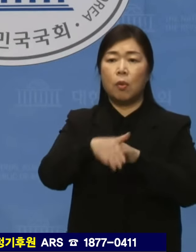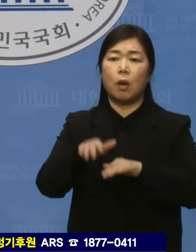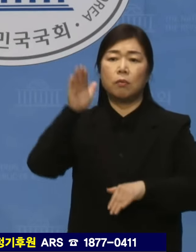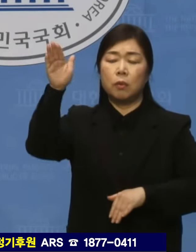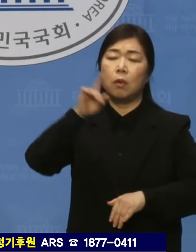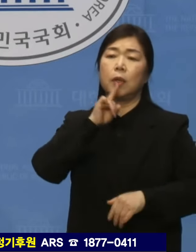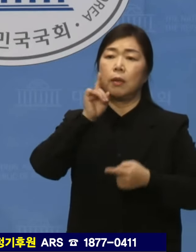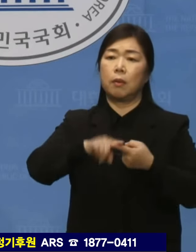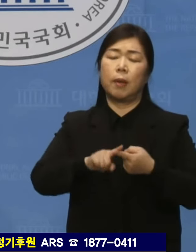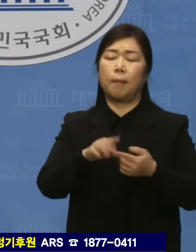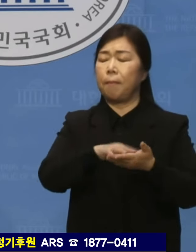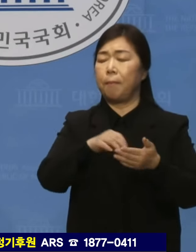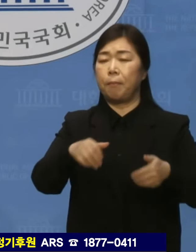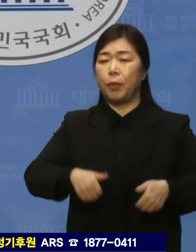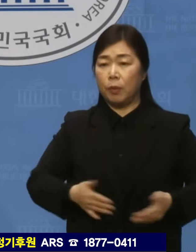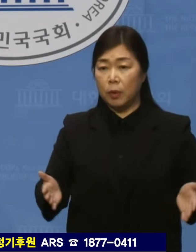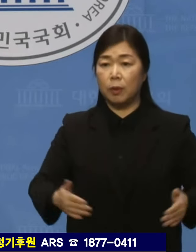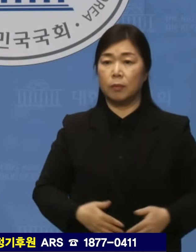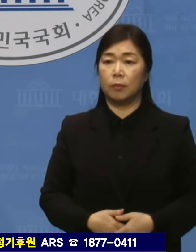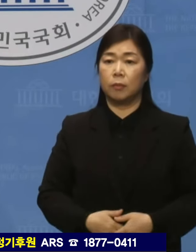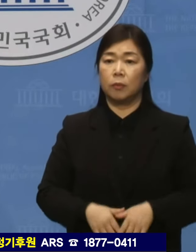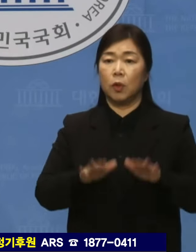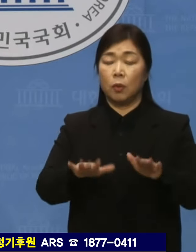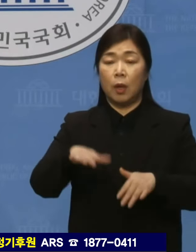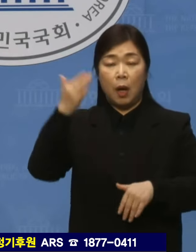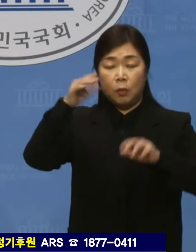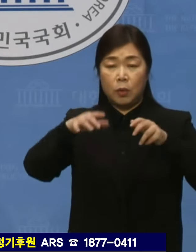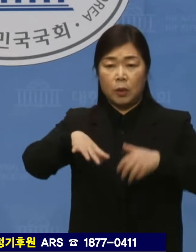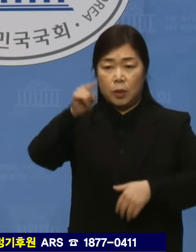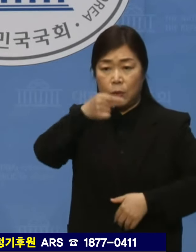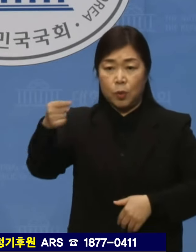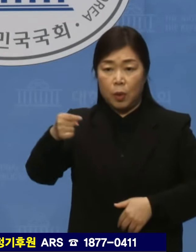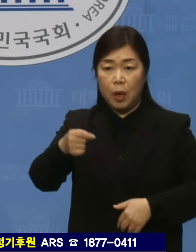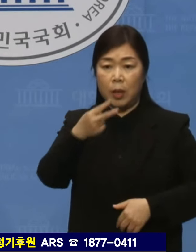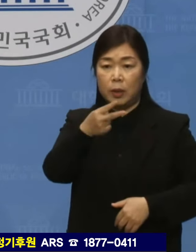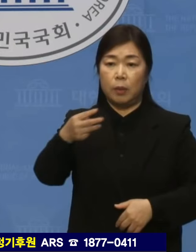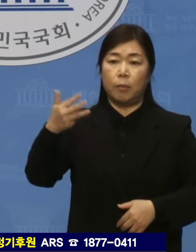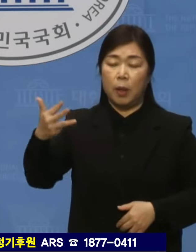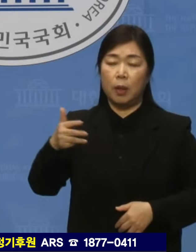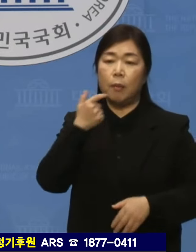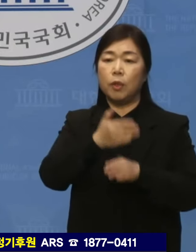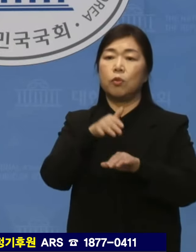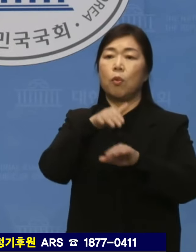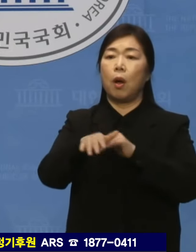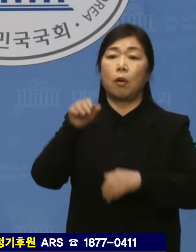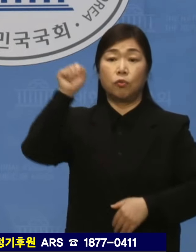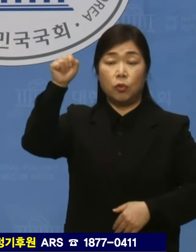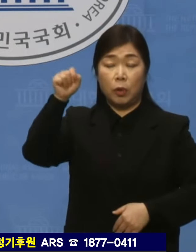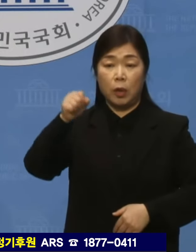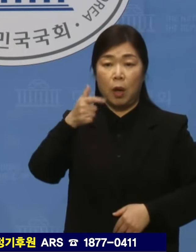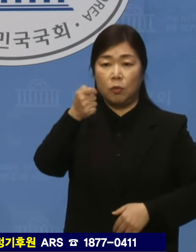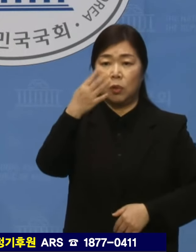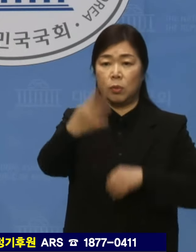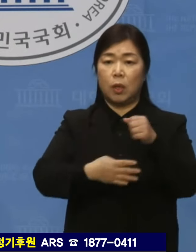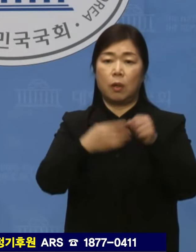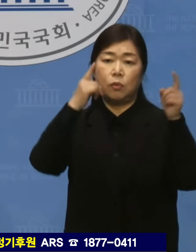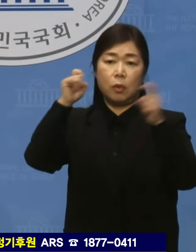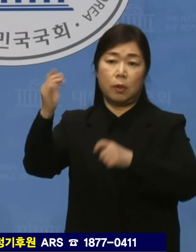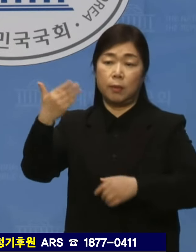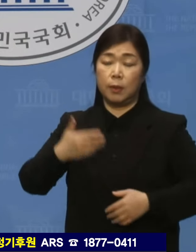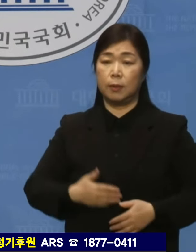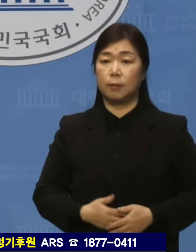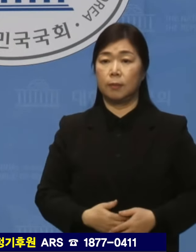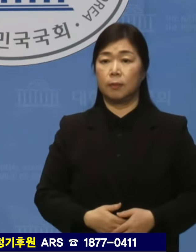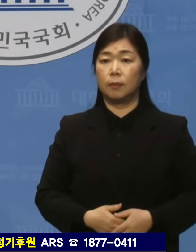오늘은 대한민국 최초의 민주화운동인 228 민주운동이 64주년을 맞는 날입니다.